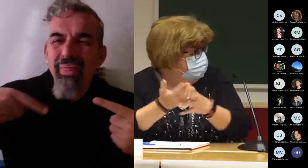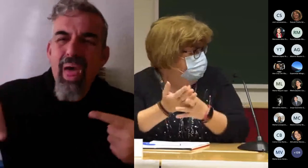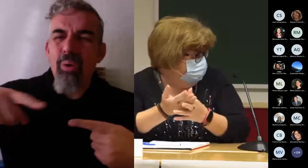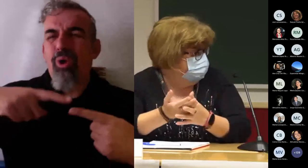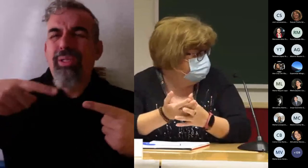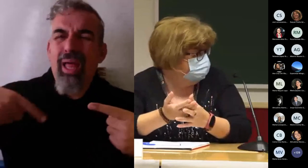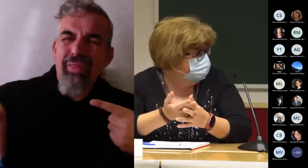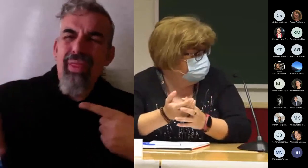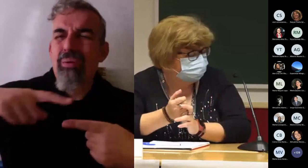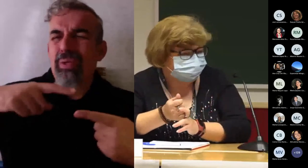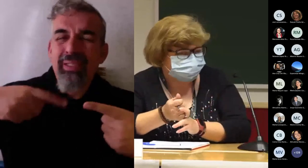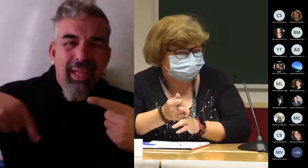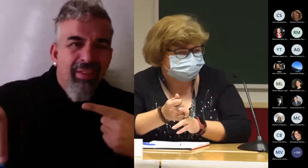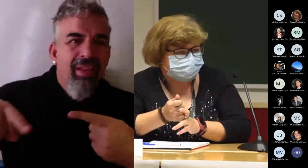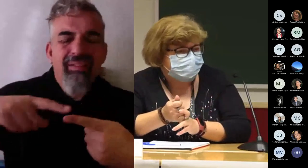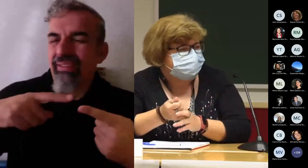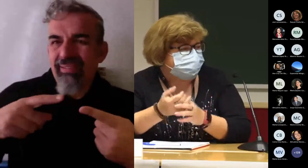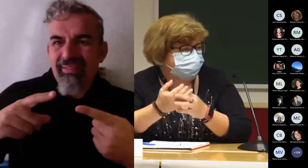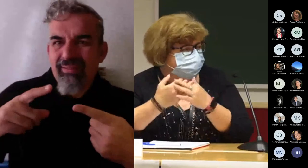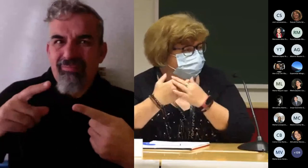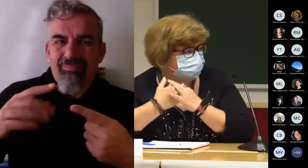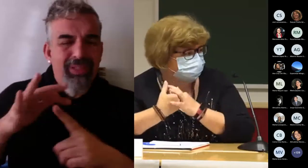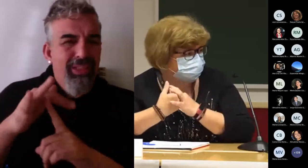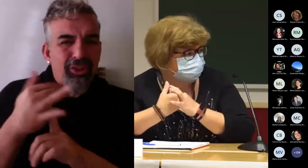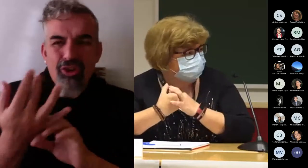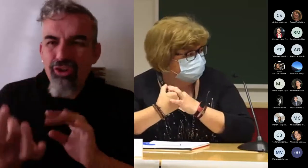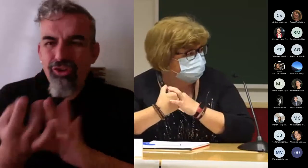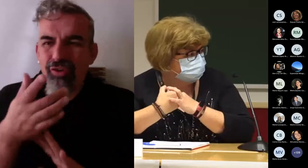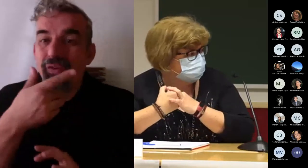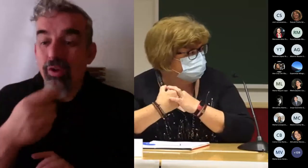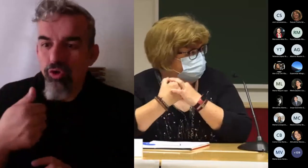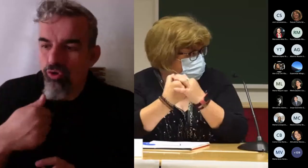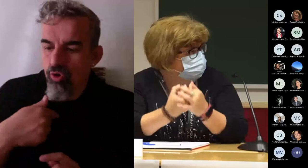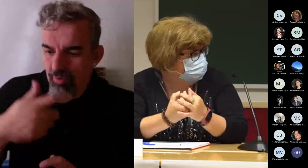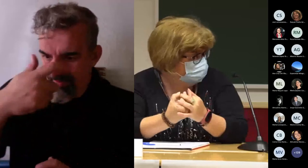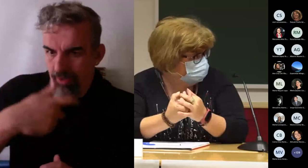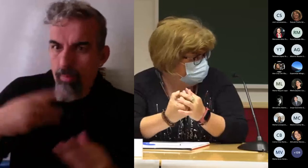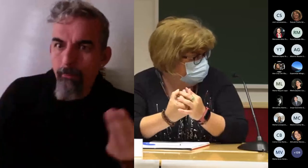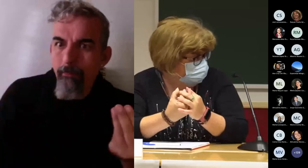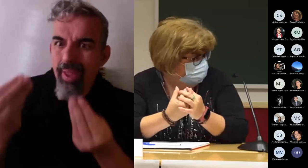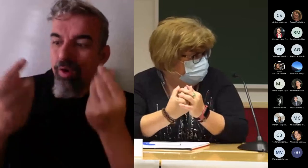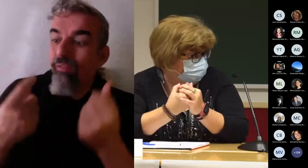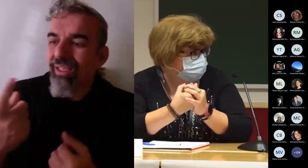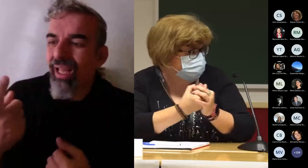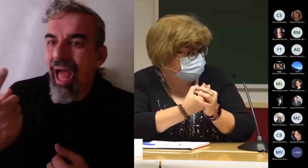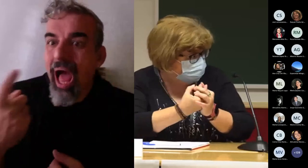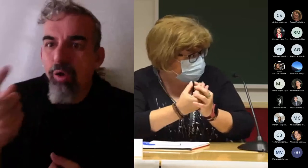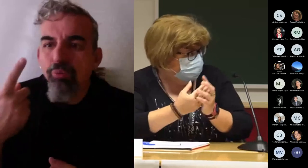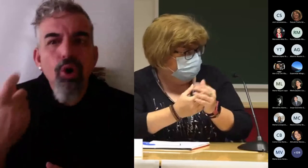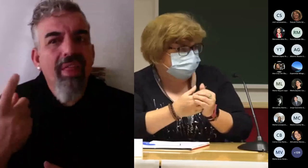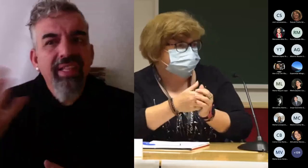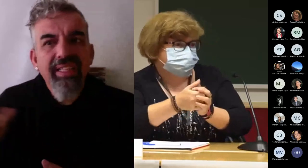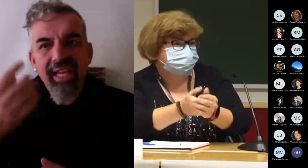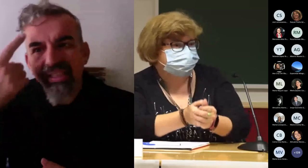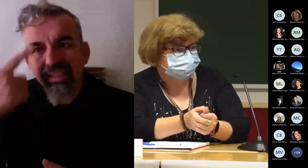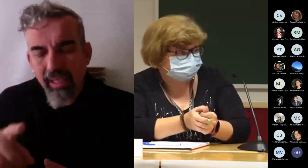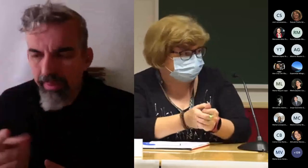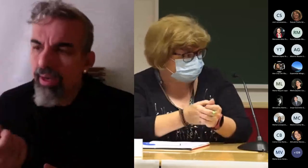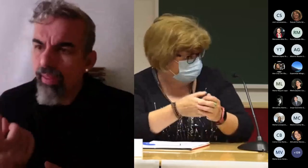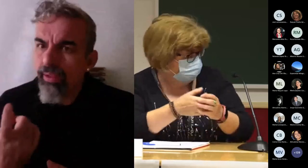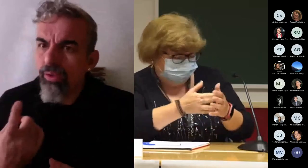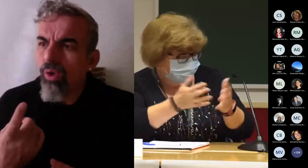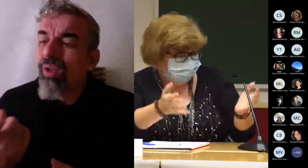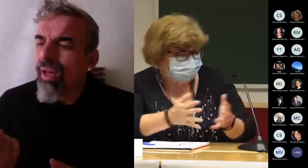sinergias bastante complicadas. Para que yo mejore, tengo que saber lo que el alumno necesita, lo que dice Teo, que le